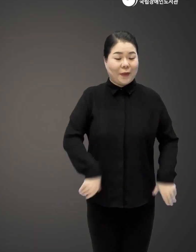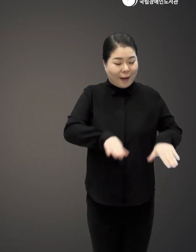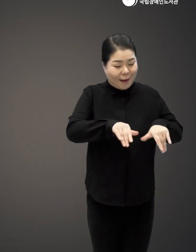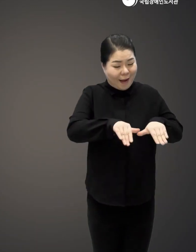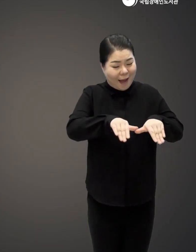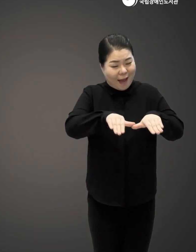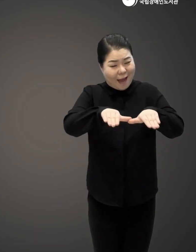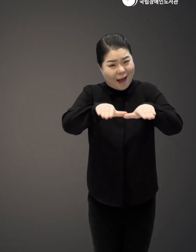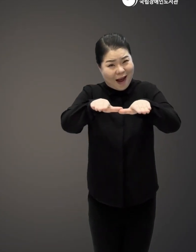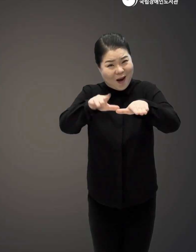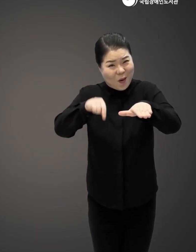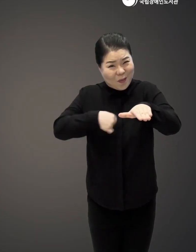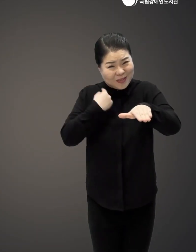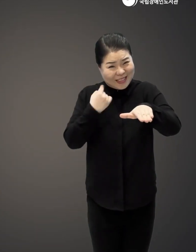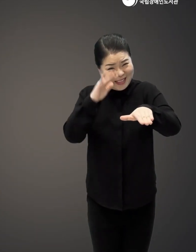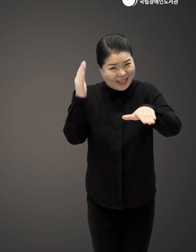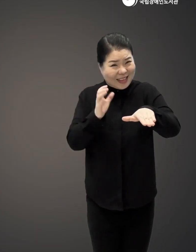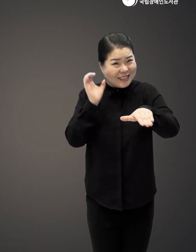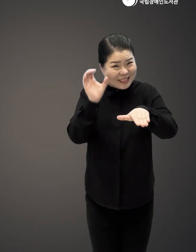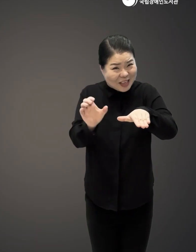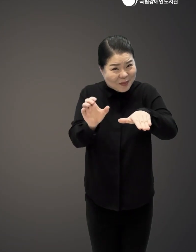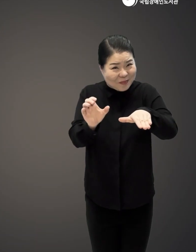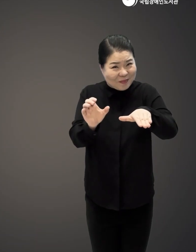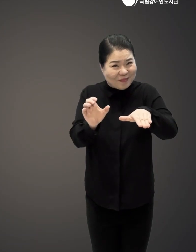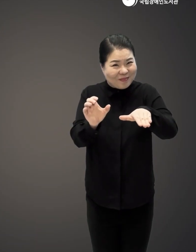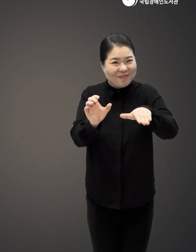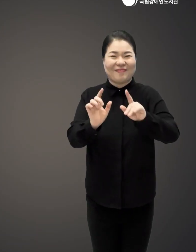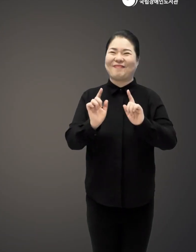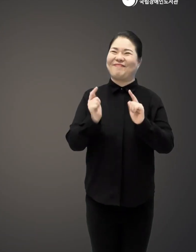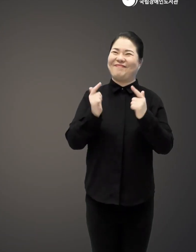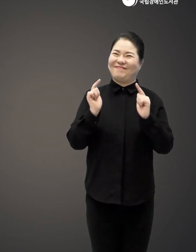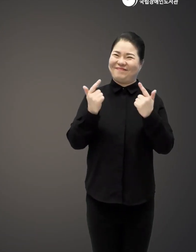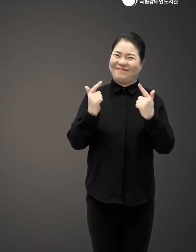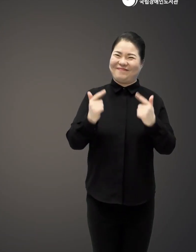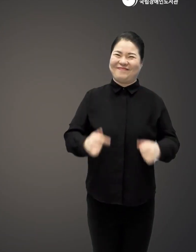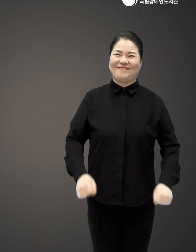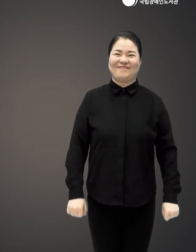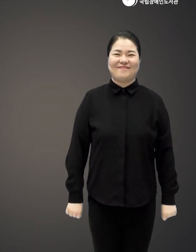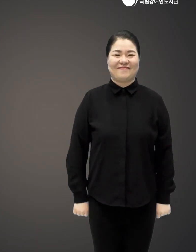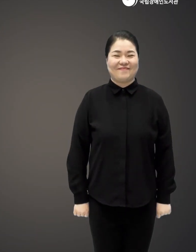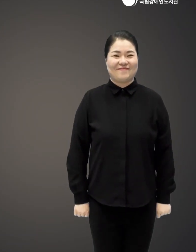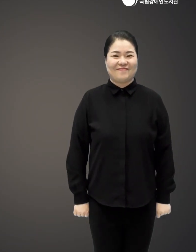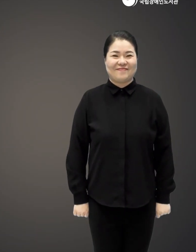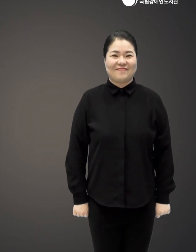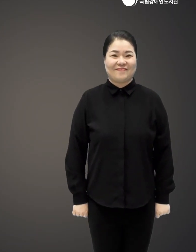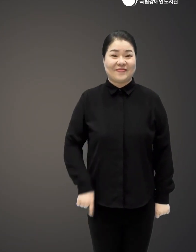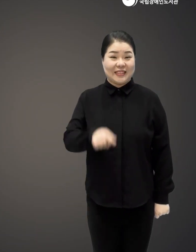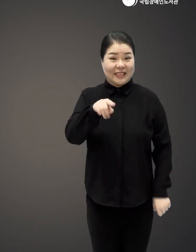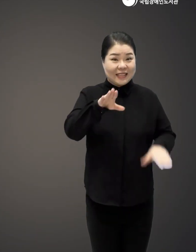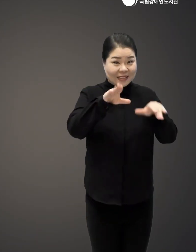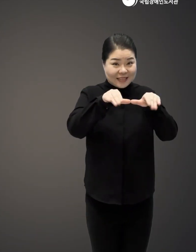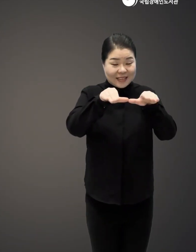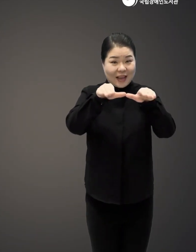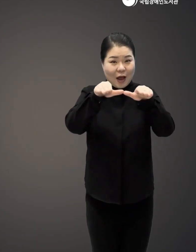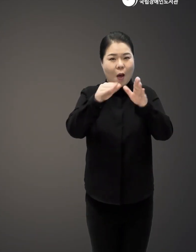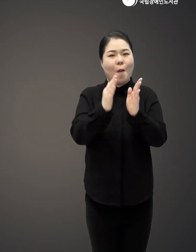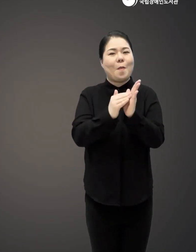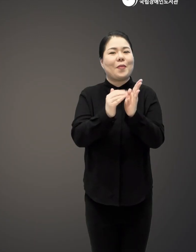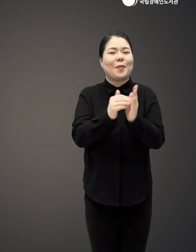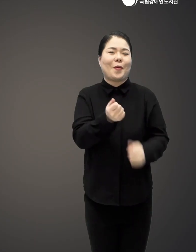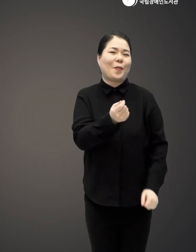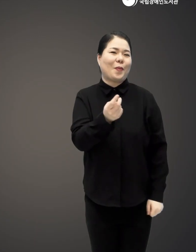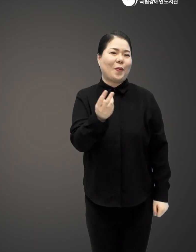이 긴 여정을 혼자서 감당해 낼까요? 그렇지 않다고 합니다 이 기러기의 여정에는요